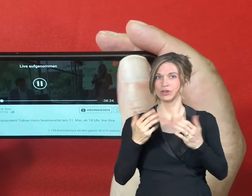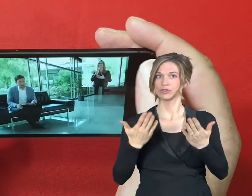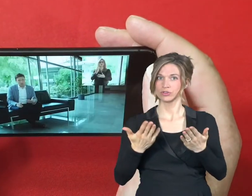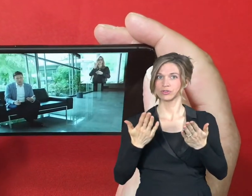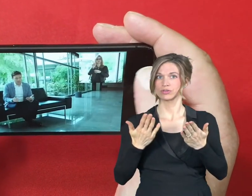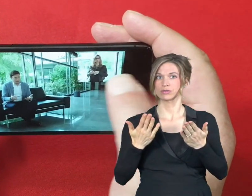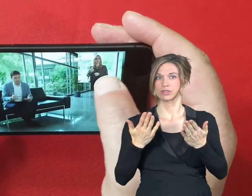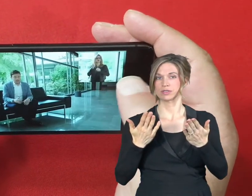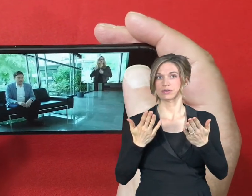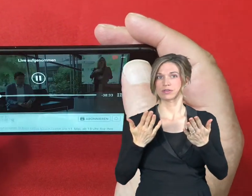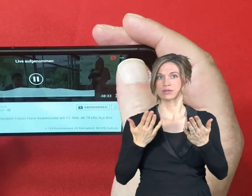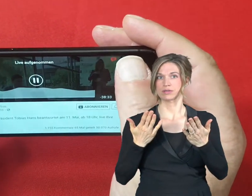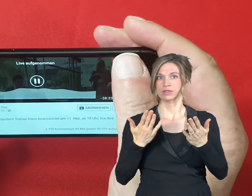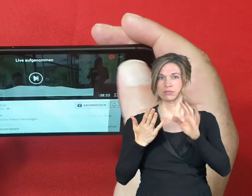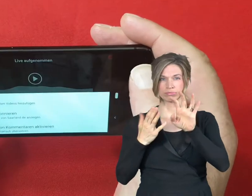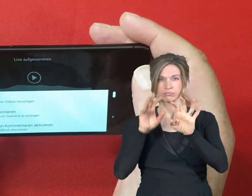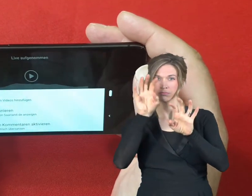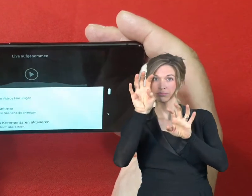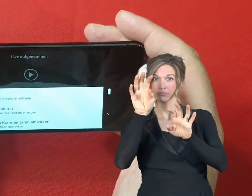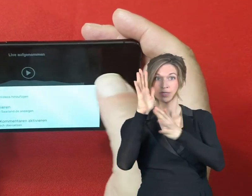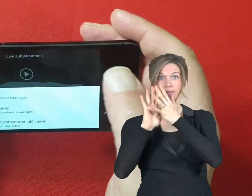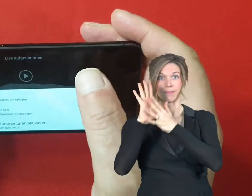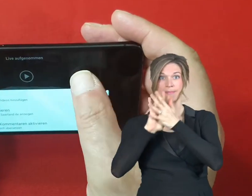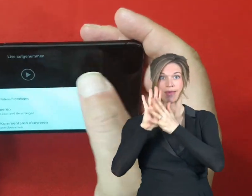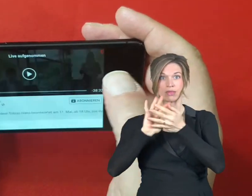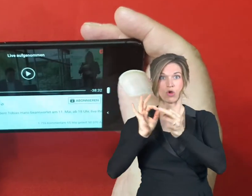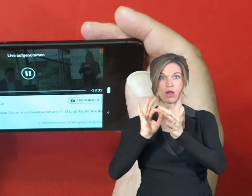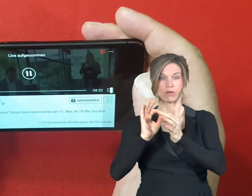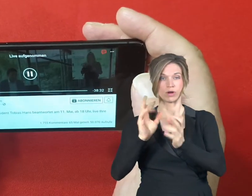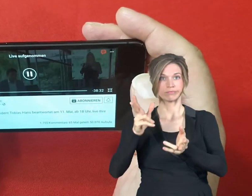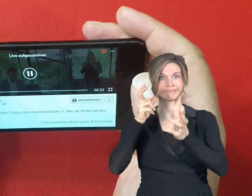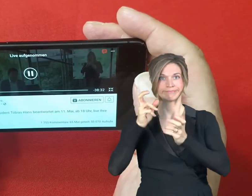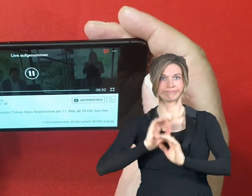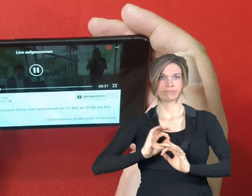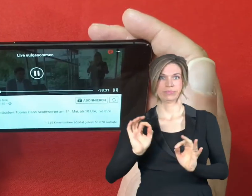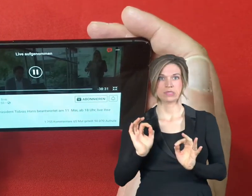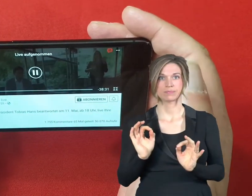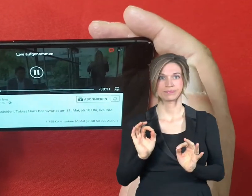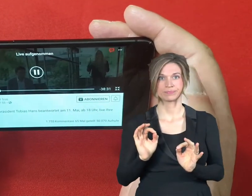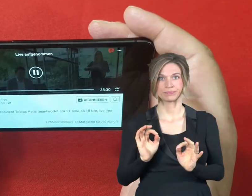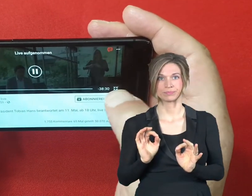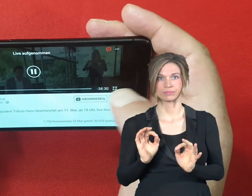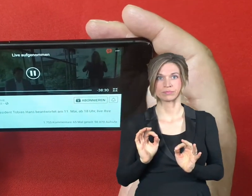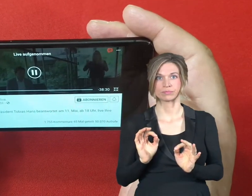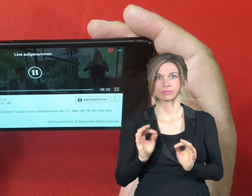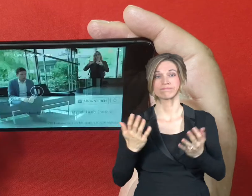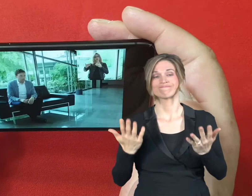Akteure in diesem Video. Und leider Gottes haben wir jetzt bei